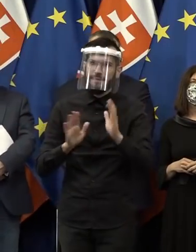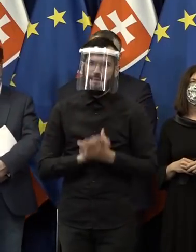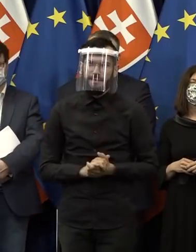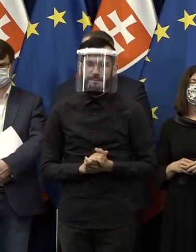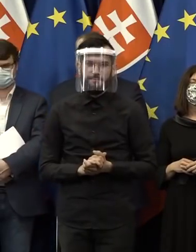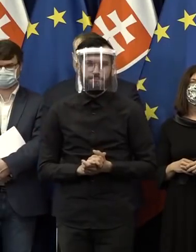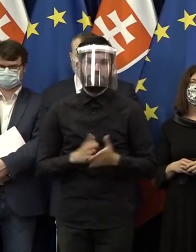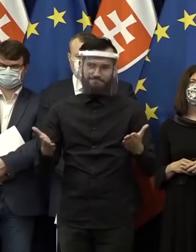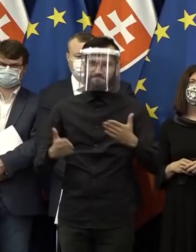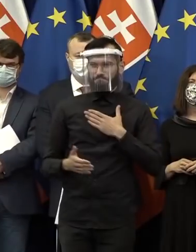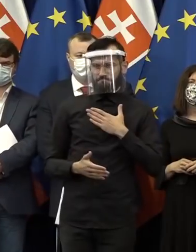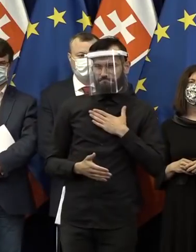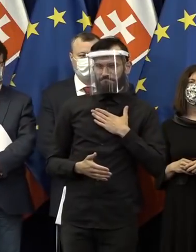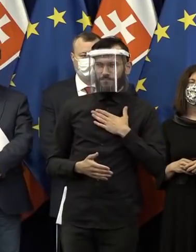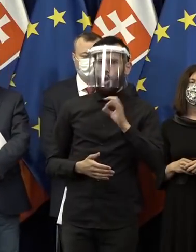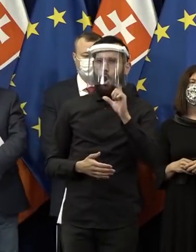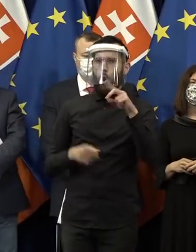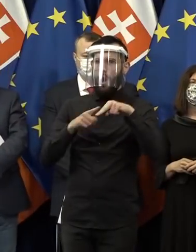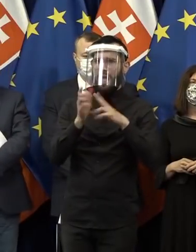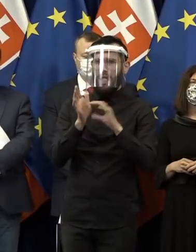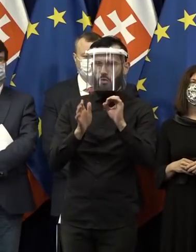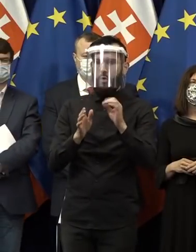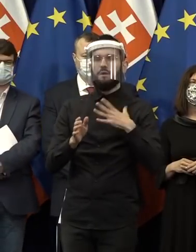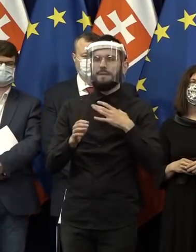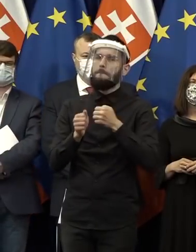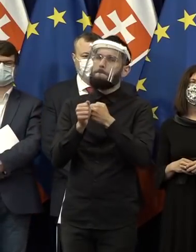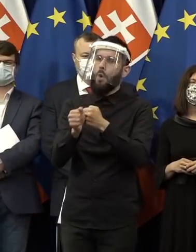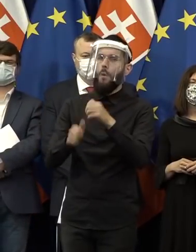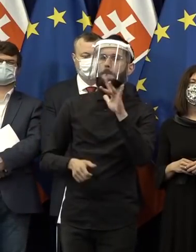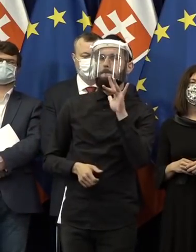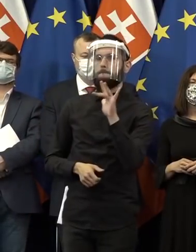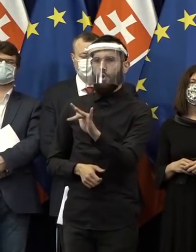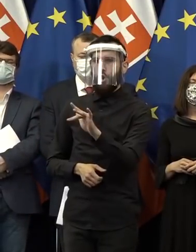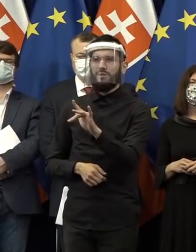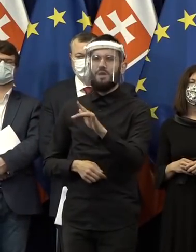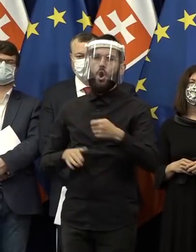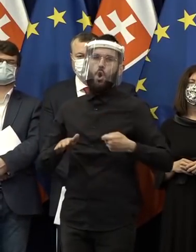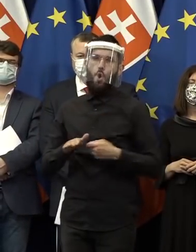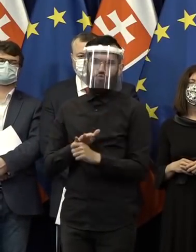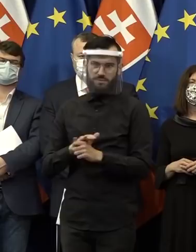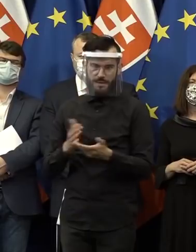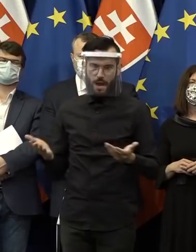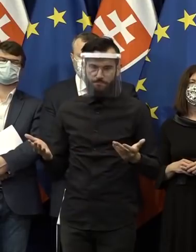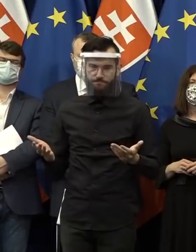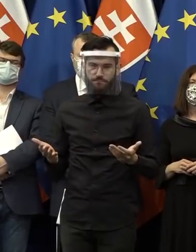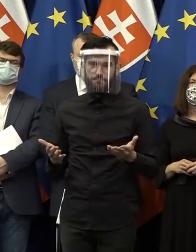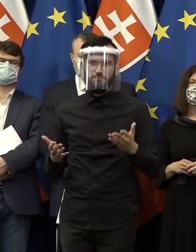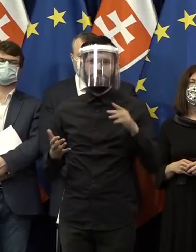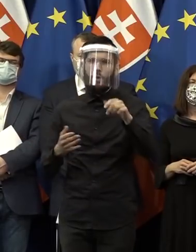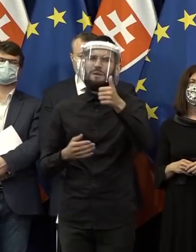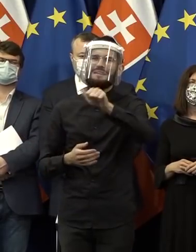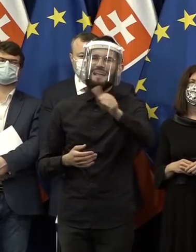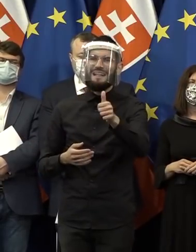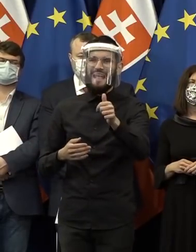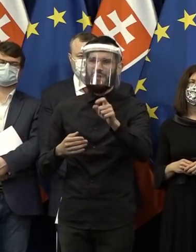pre naše hnutie je vlajková loď boj proti korupcii a v tej súvislosti aj otázky, naozaj tých 11